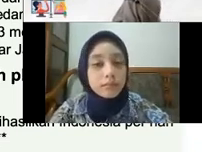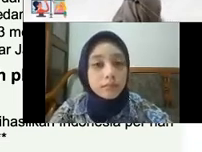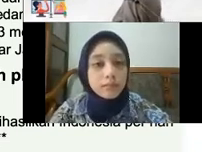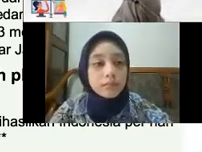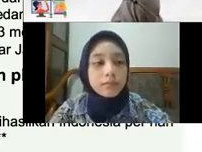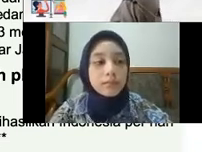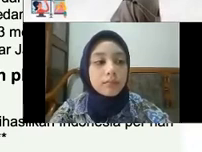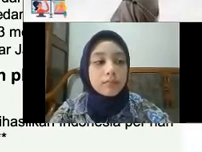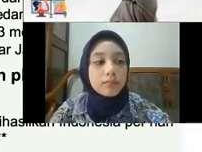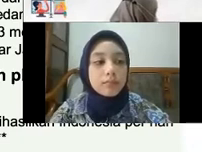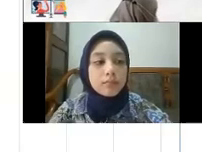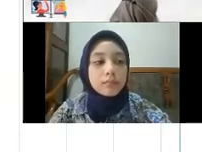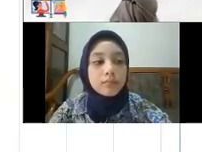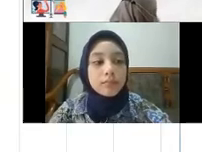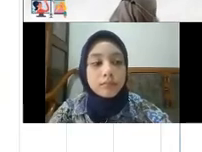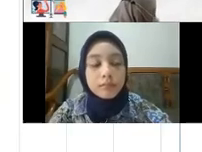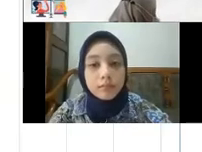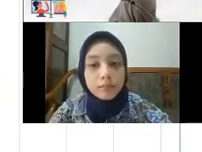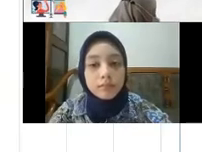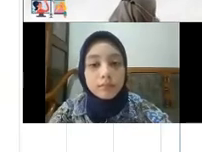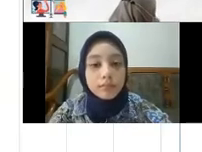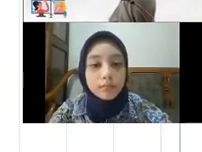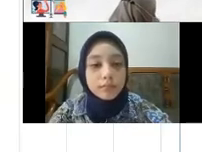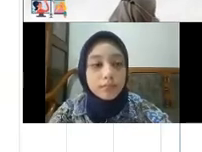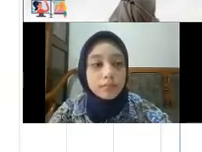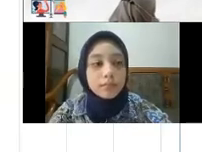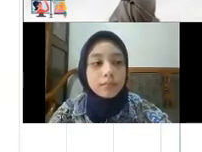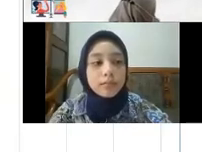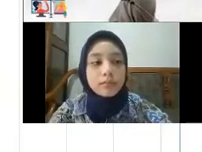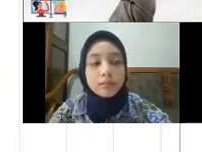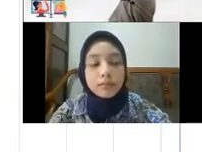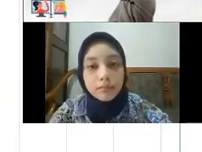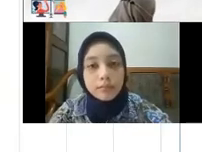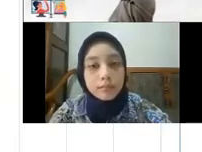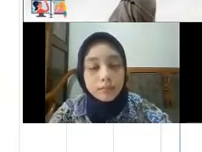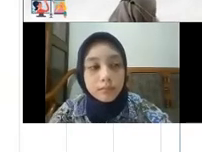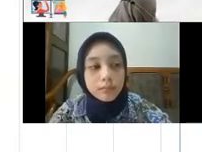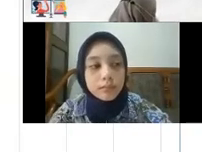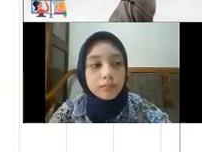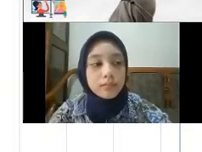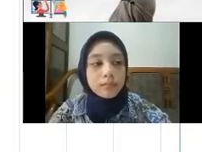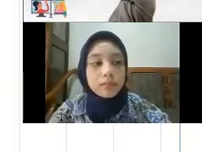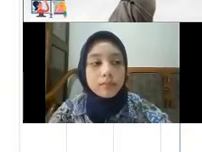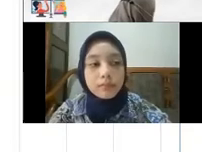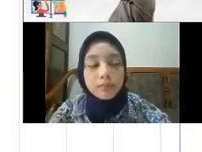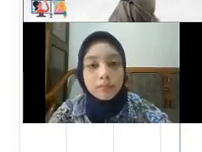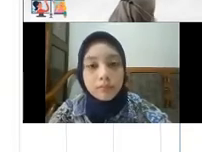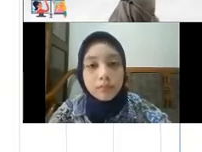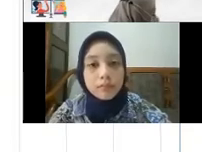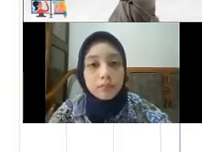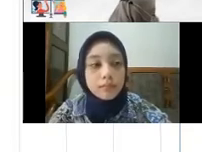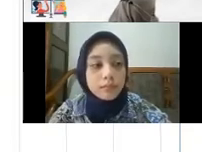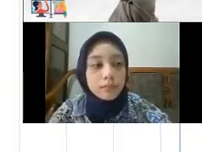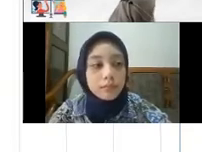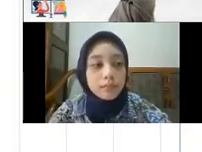-betul luar biasa jumlahnya Nah ini beberapa data saja dari beberapa indikator SDGs Yang tadi saya